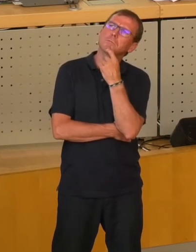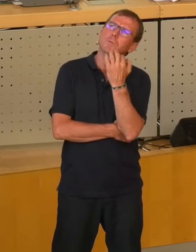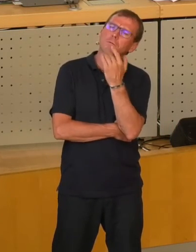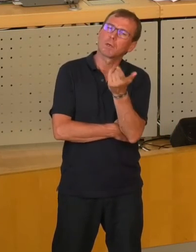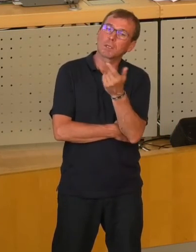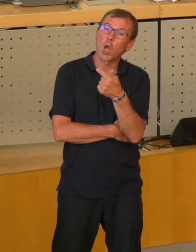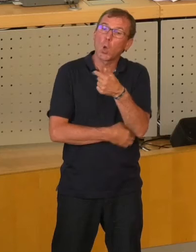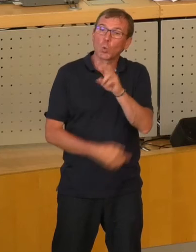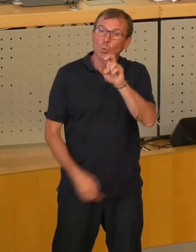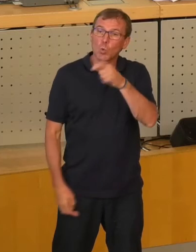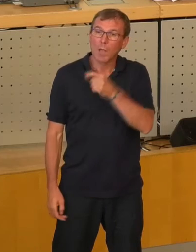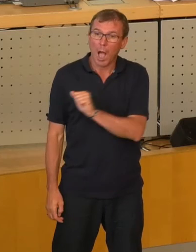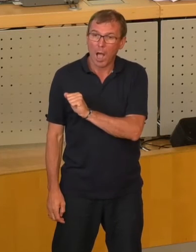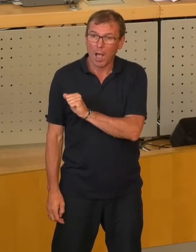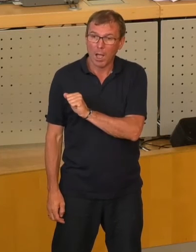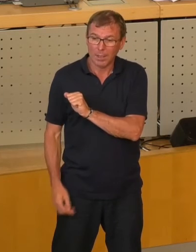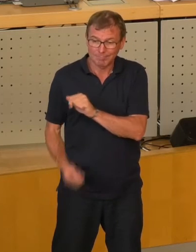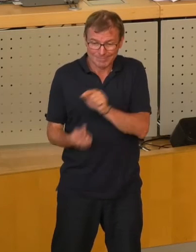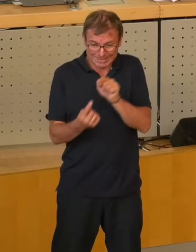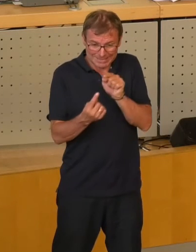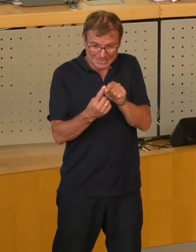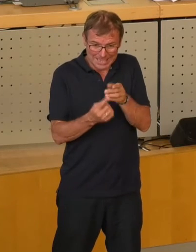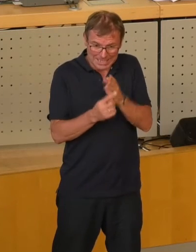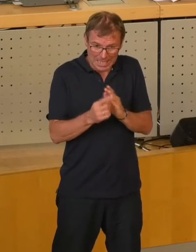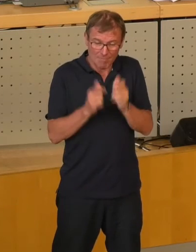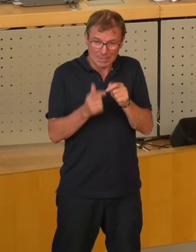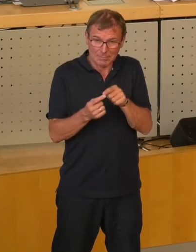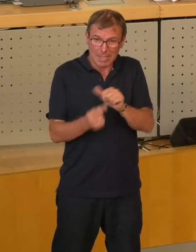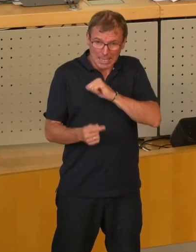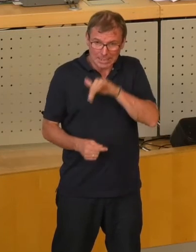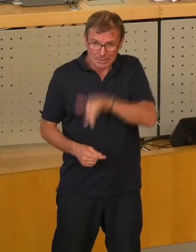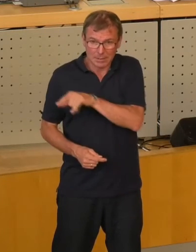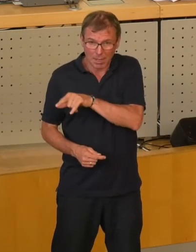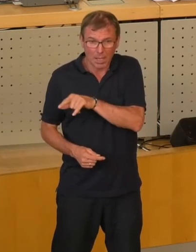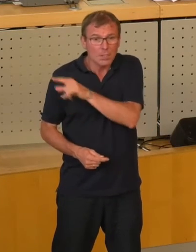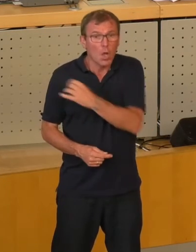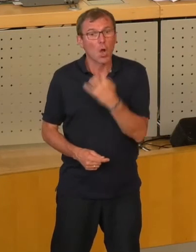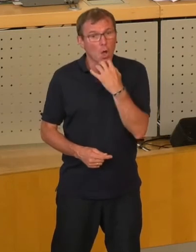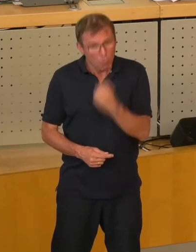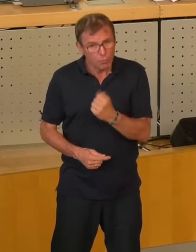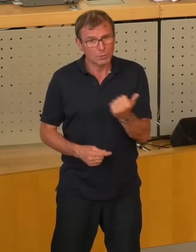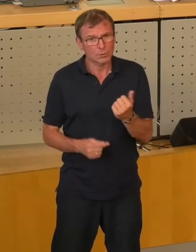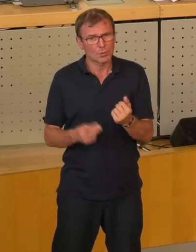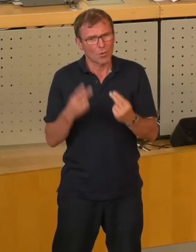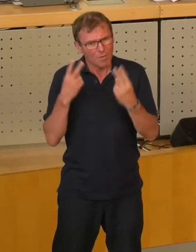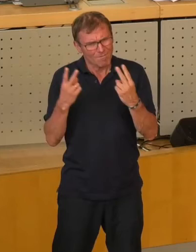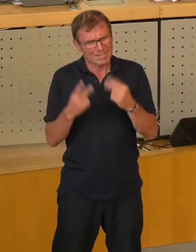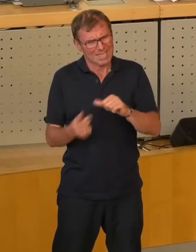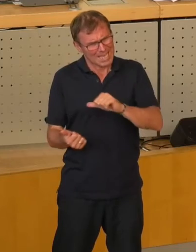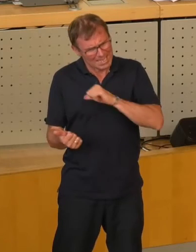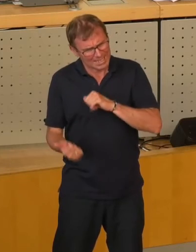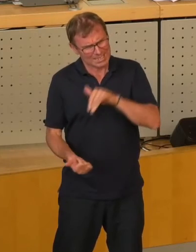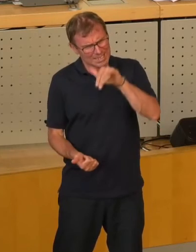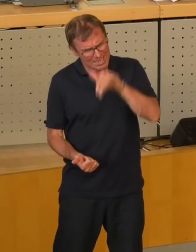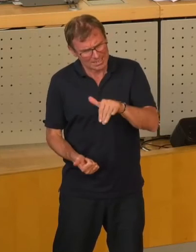hat die Tüger an diesem Teil des Gesellschaftszweckes Interesse? Hat die Tüger ein valides Interesse und ein großes